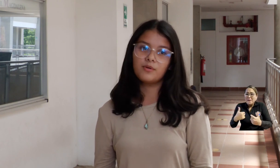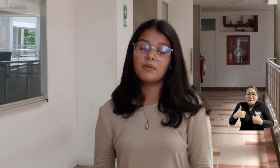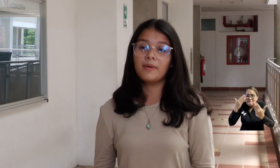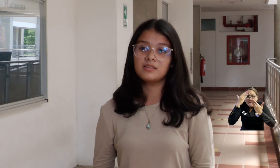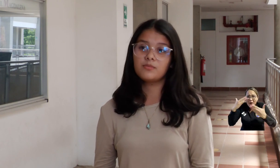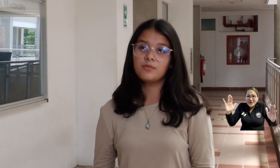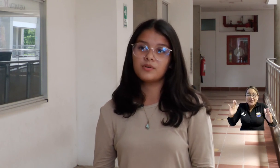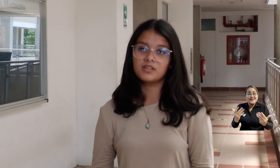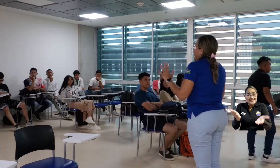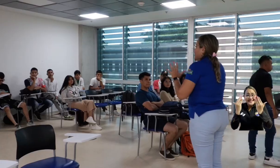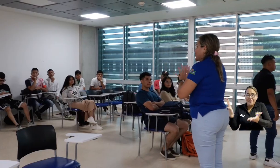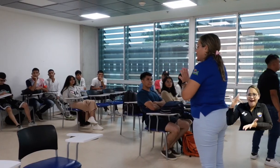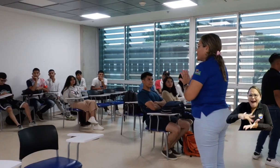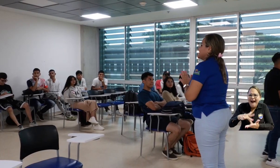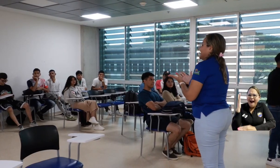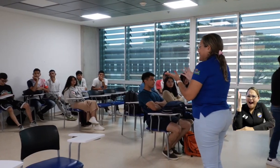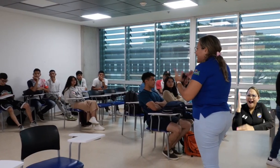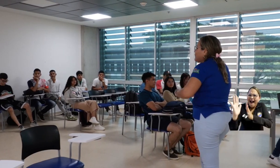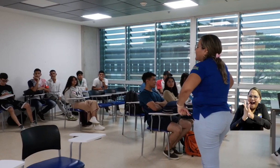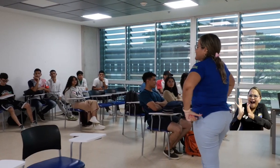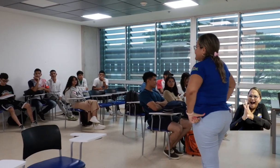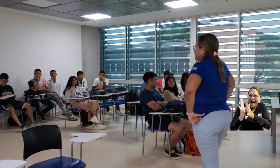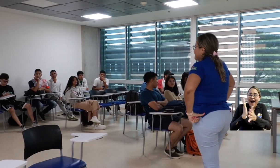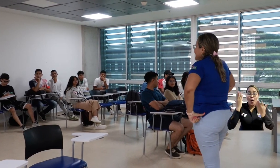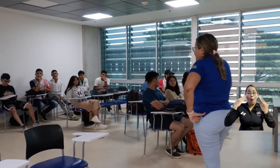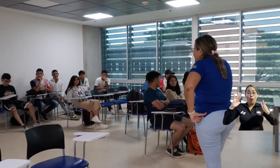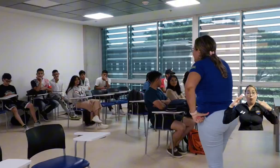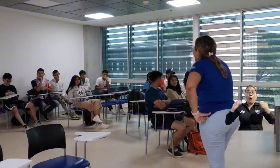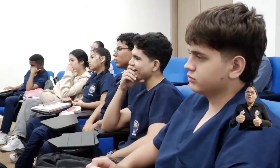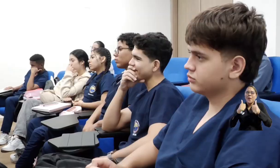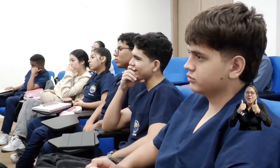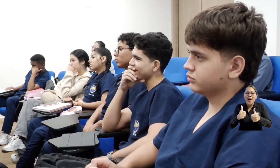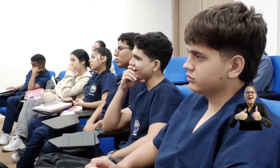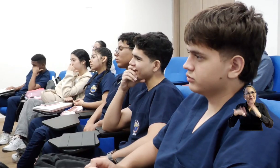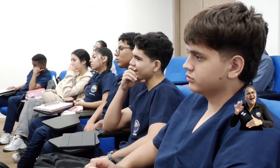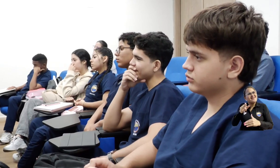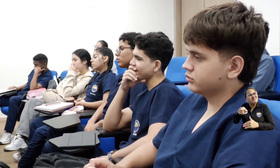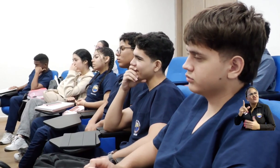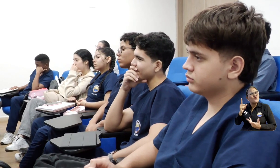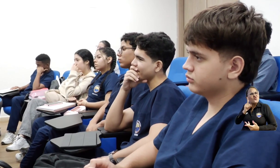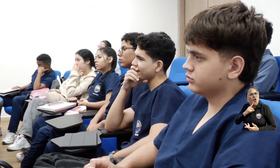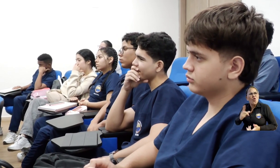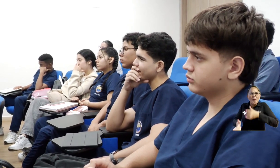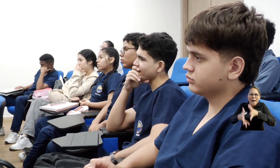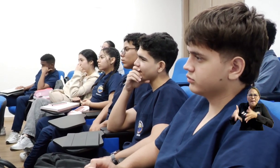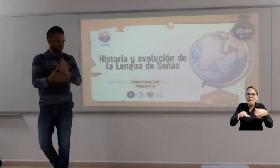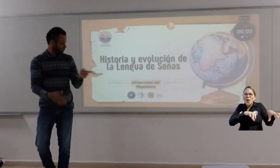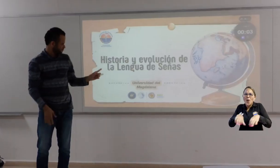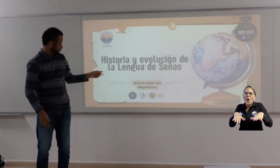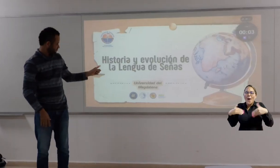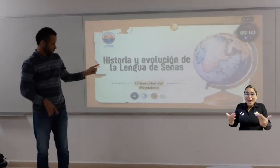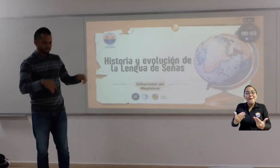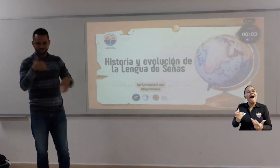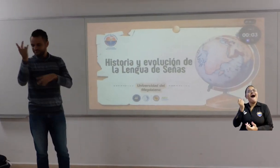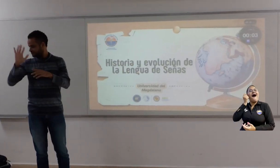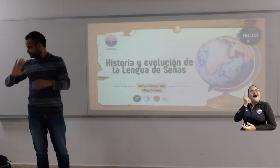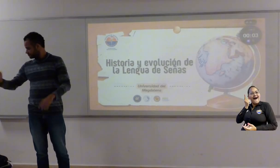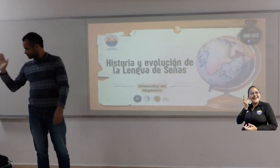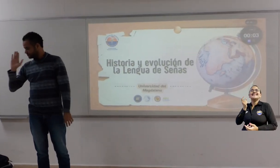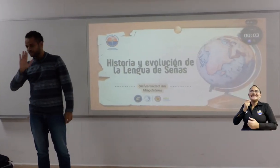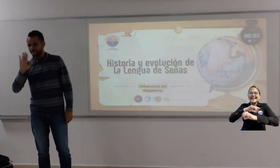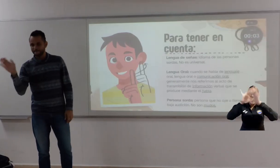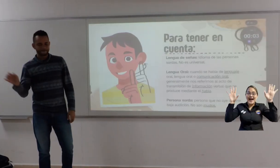talleres, me parece muy importante para nosotros conocer más sobre cómo ellos hablan, cómo actúan, para uno poder entenderlos también. Desde